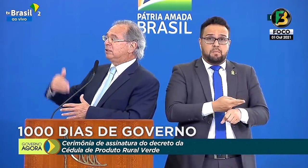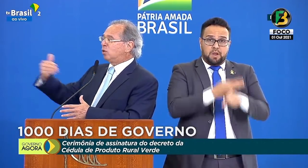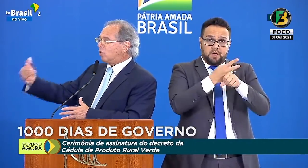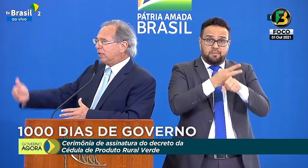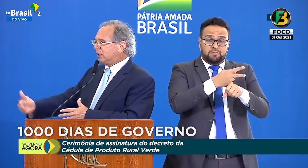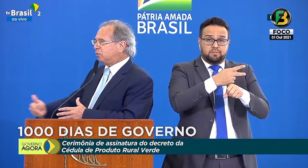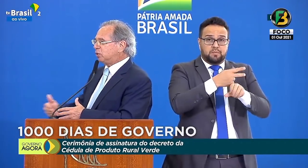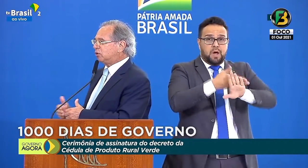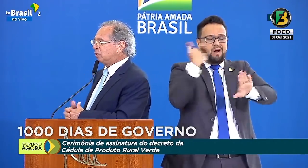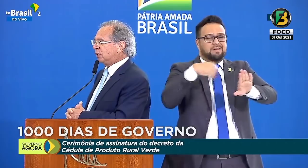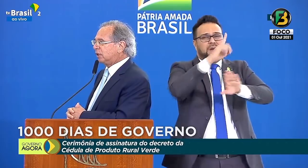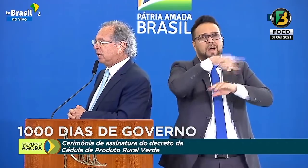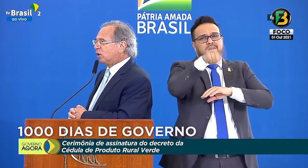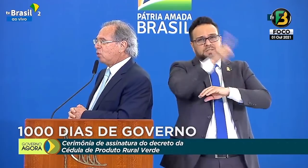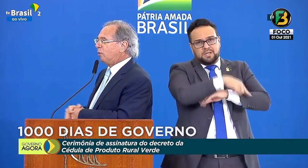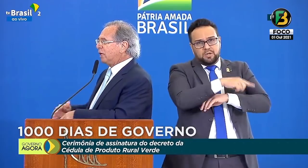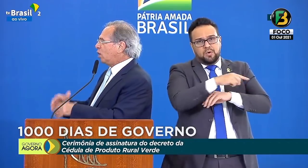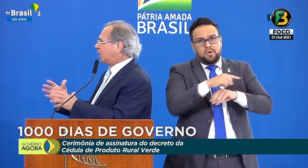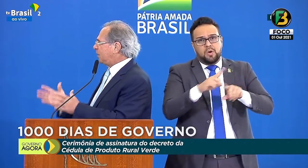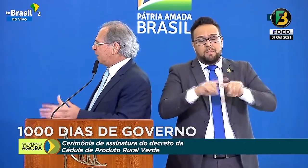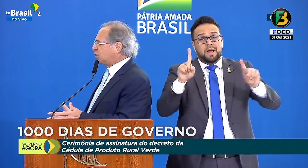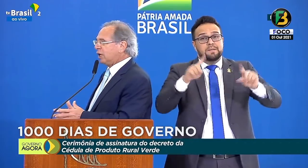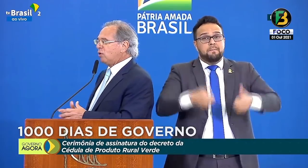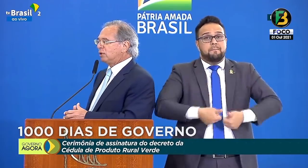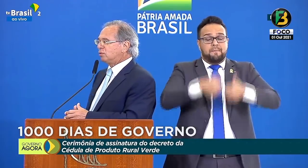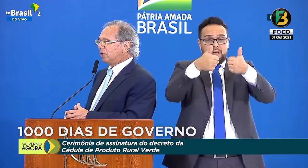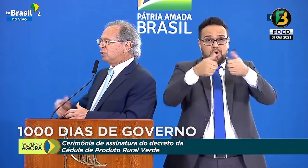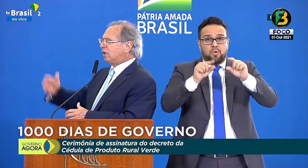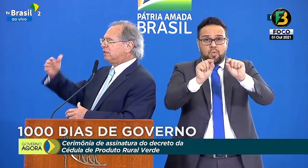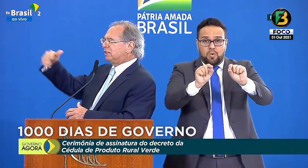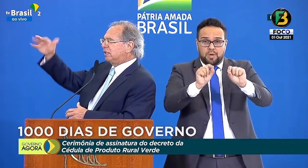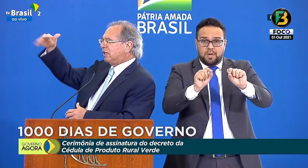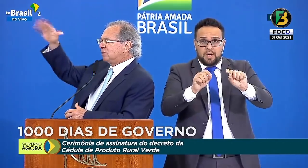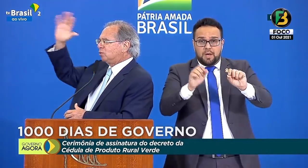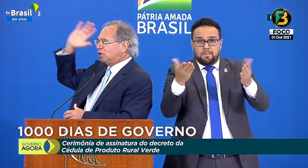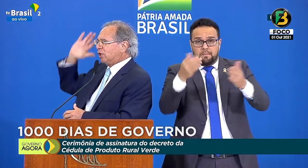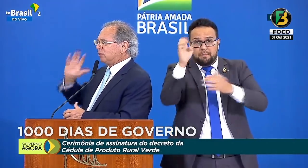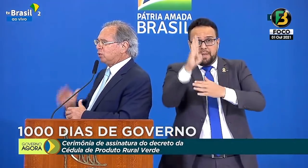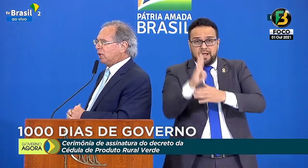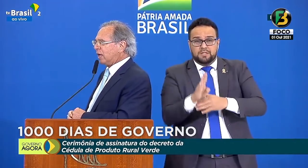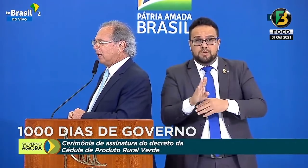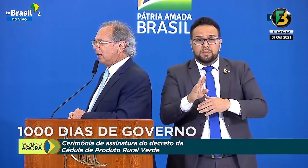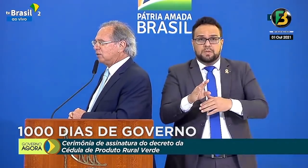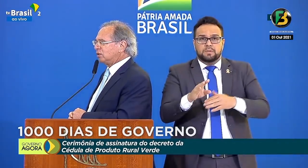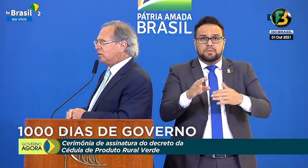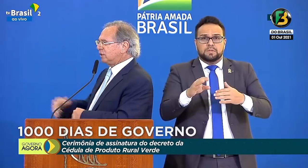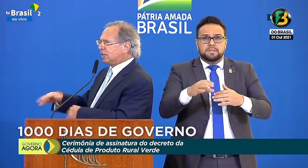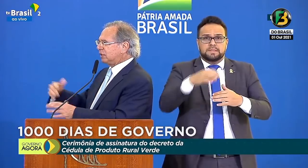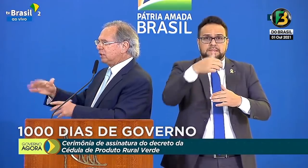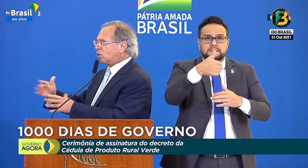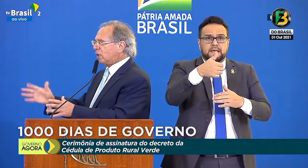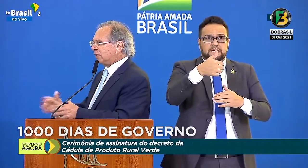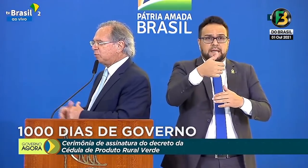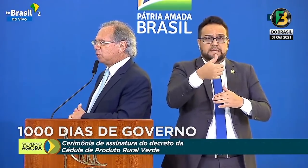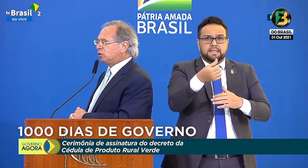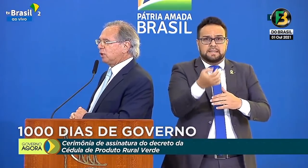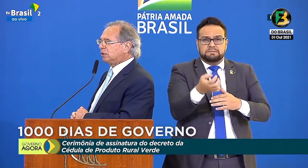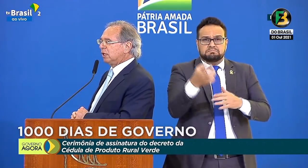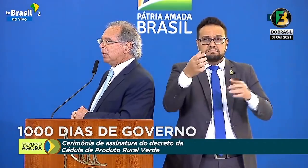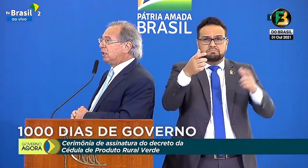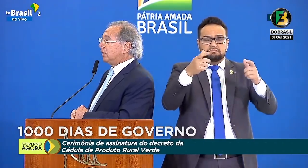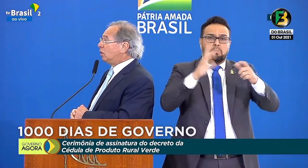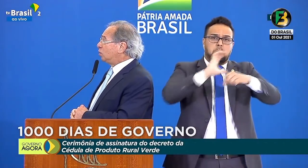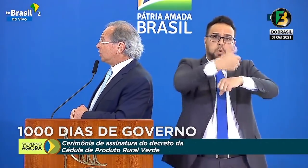avançar 30 ou 40 posições como melhor ambiente de negócio. O Brasil estava em centésimo, trigésimo lugar. Nós íamos avançar 30 ou 40